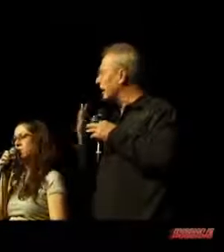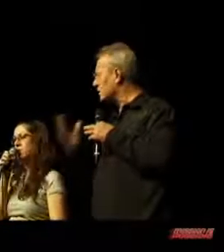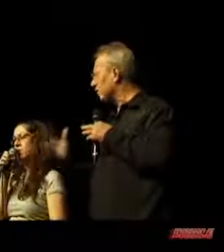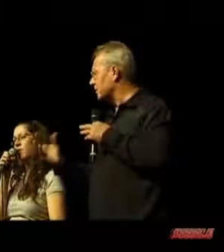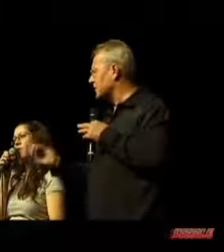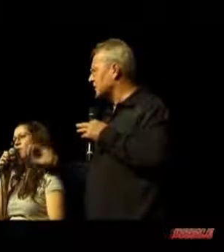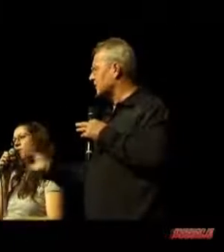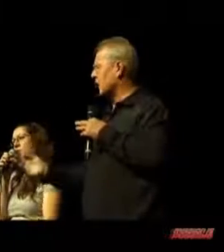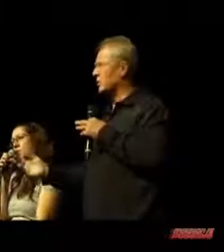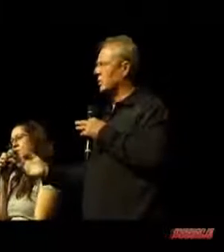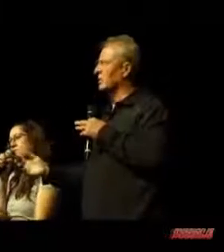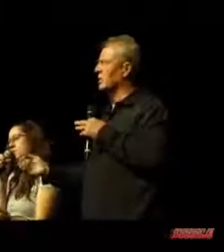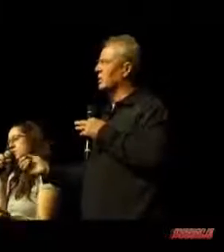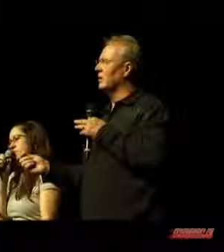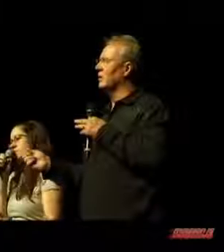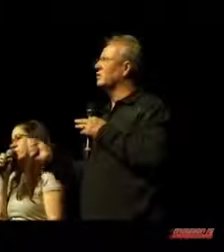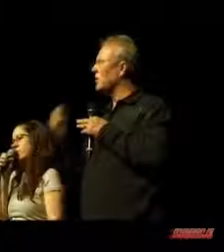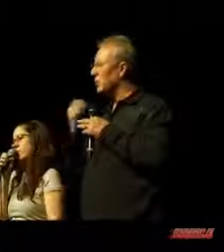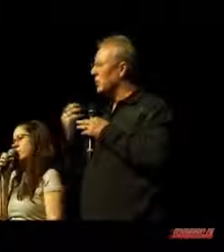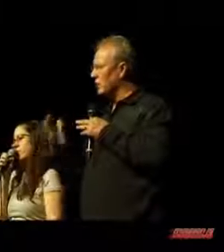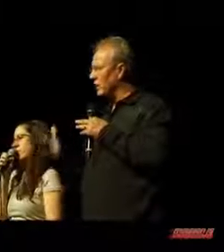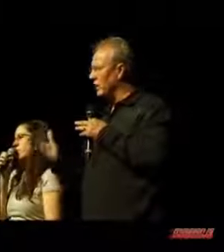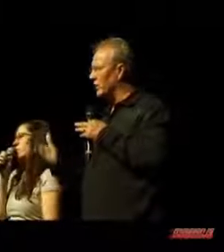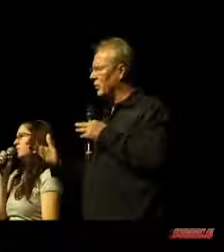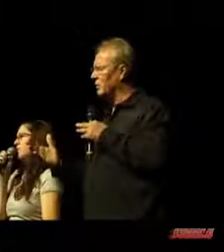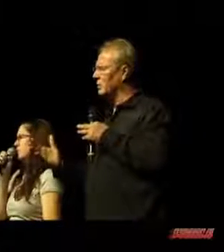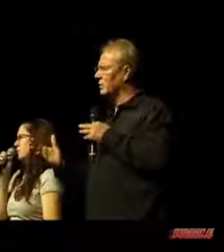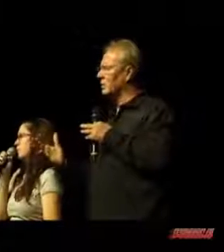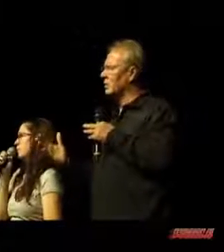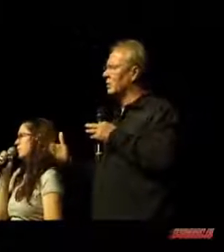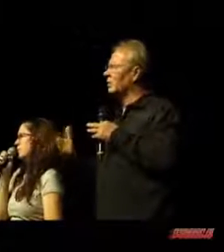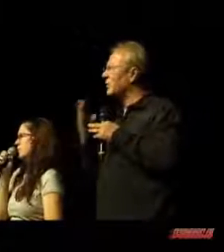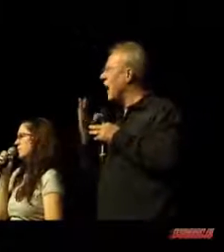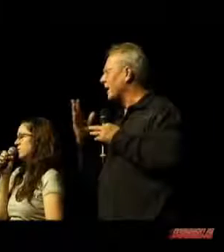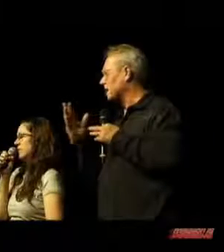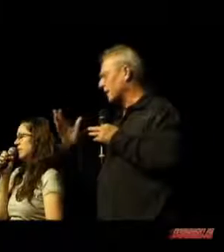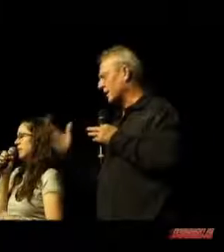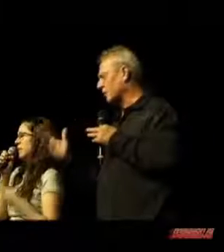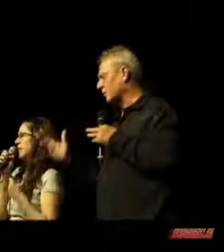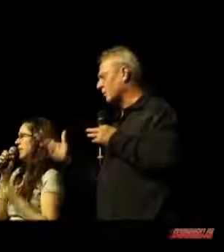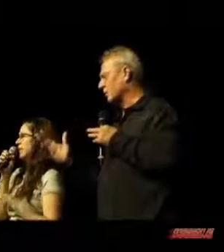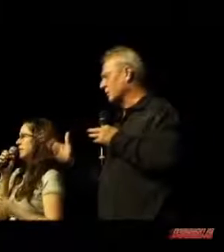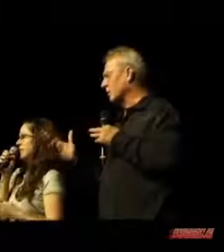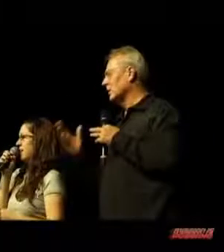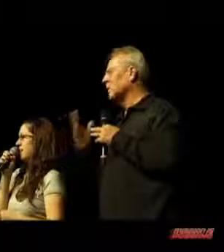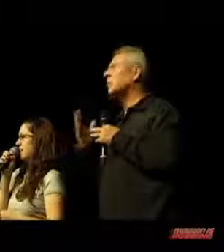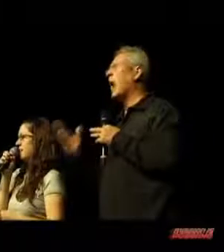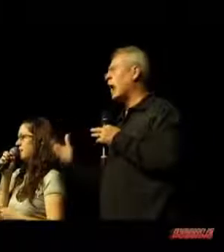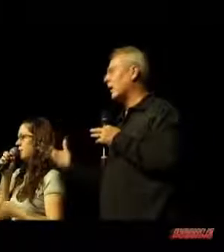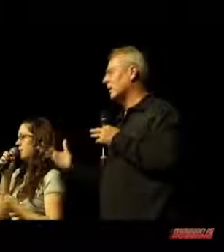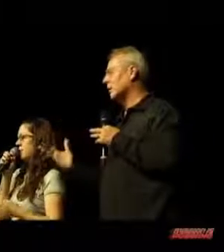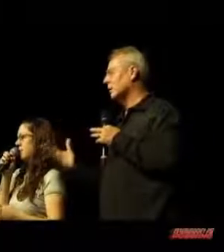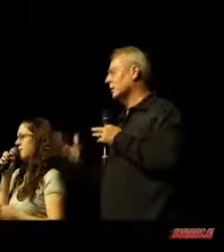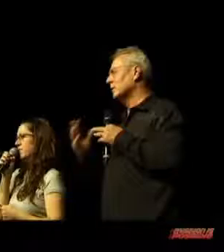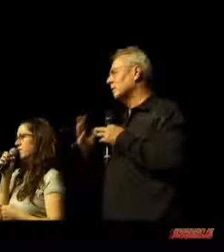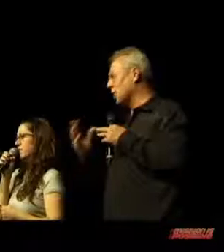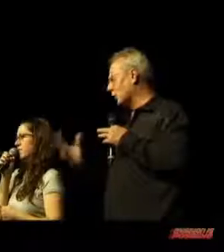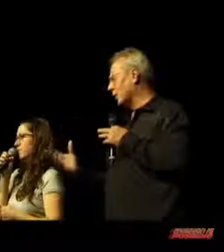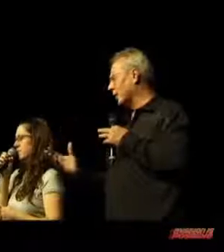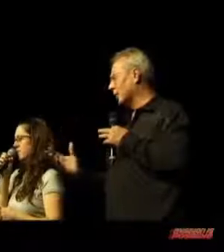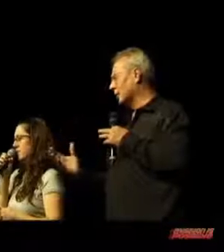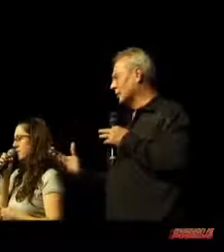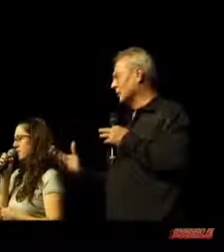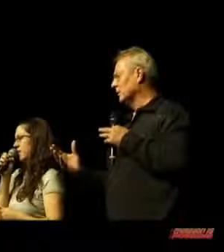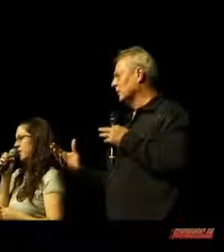unseren Schulden. Und führe uns nicht in Versuchung, sondern erlöse uns vom Bösen. Denn dein ist das Reich und die Kraft